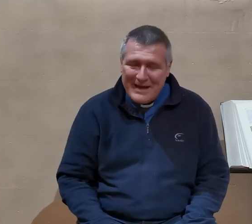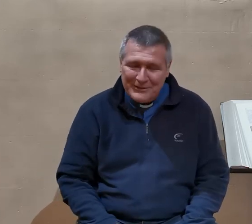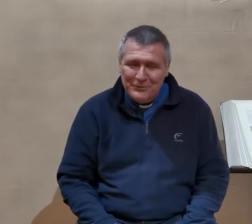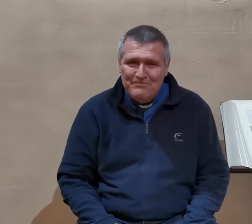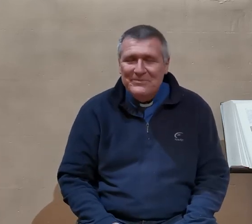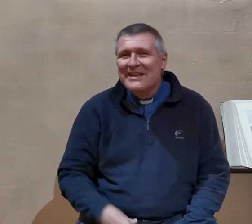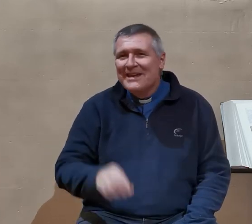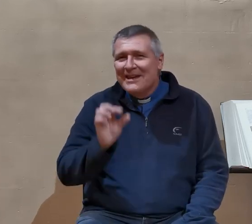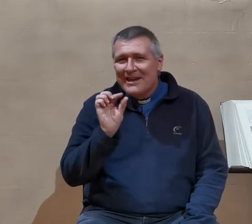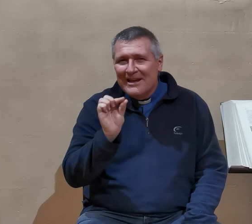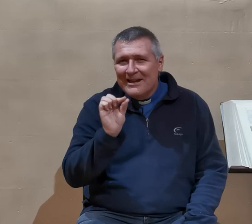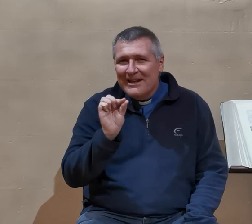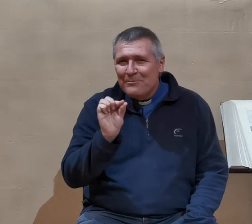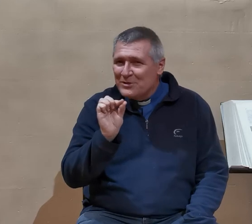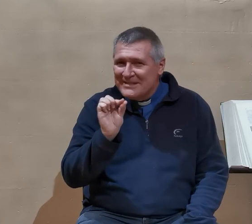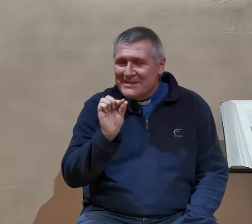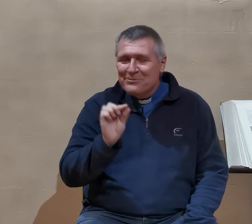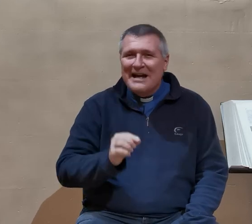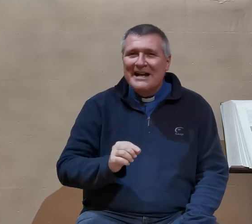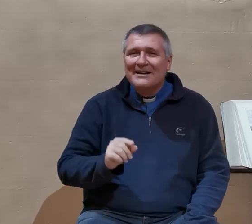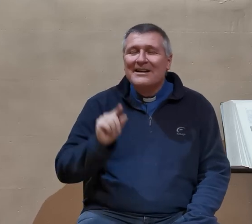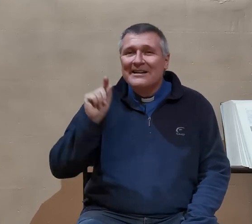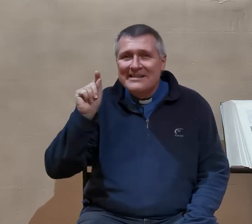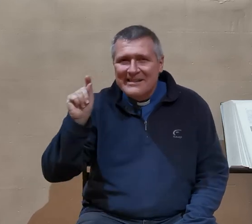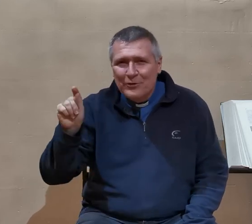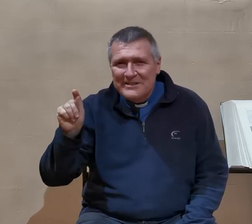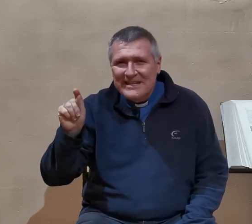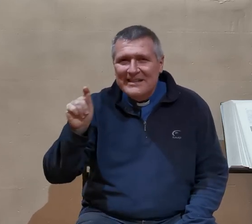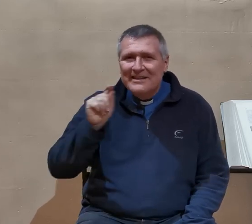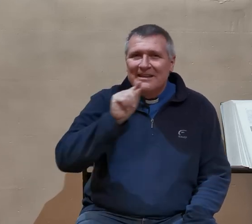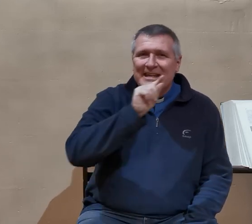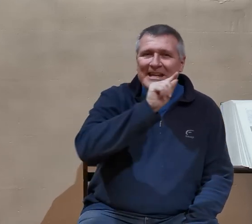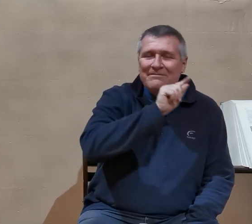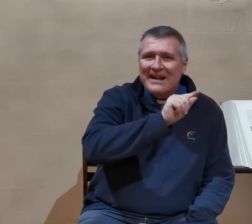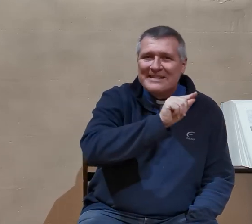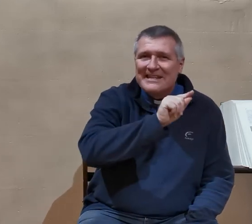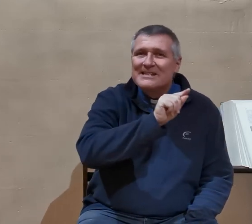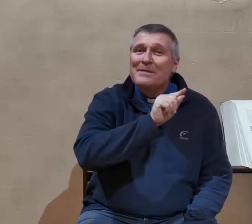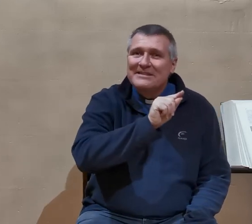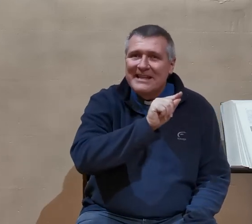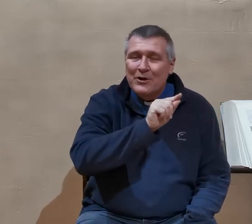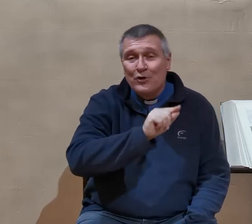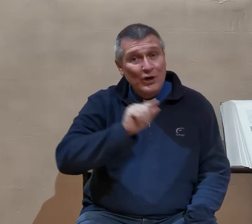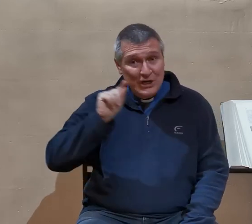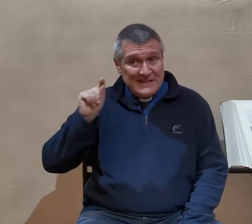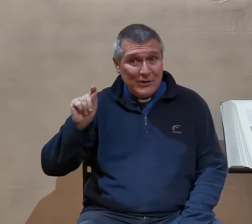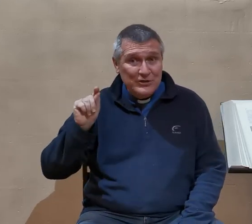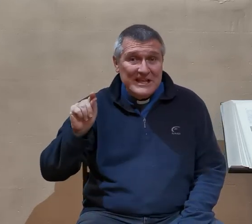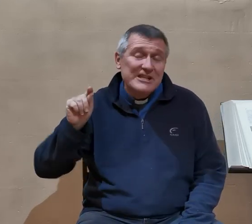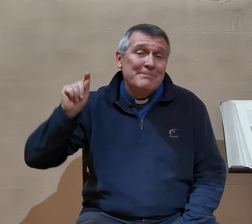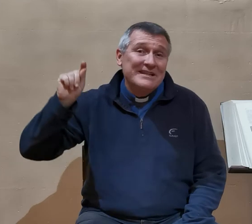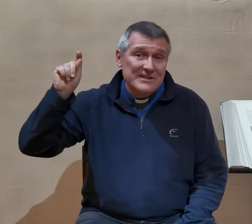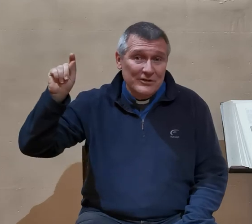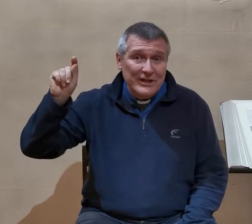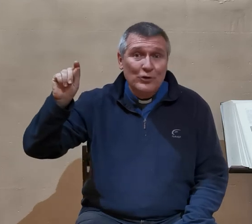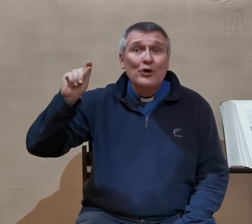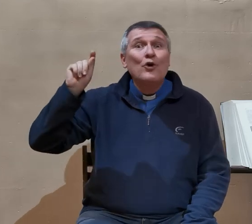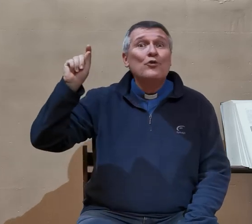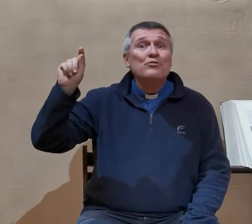pardon. Petite histoire. Les hérodiens et les pharisiens se mettent d'accord. Les hérodiens, c'est les partisans d'hérodiens, le